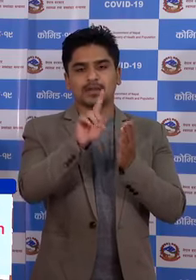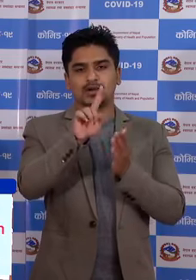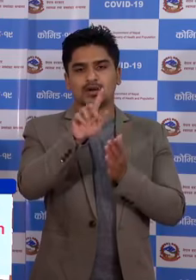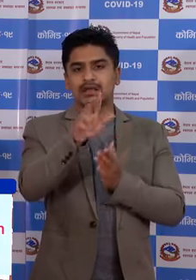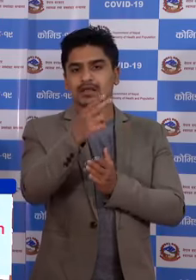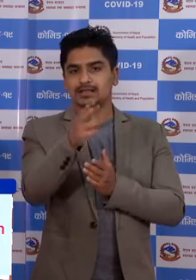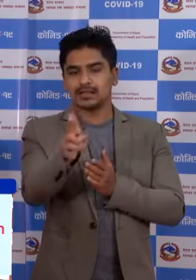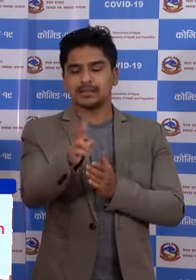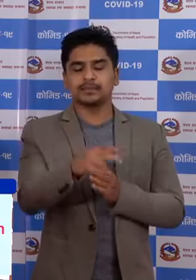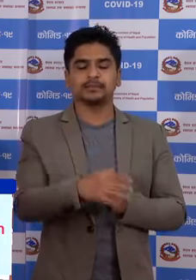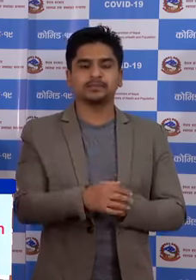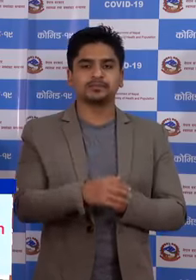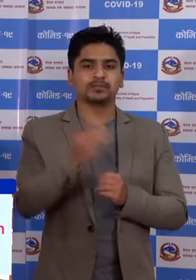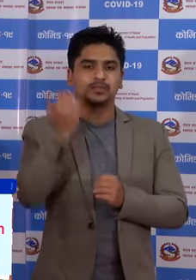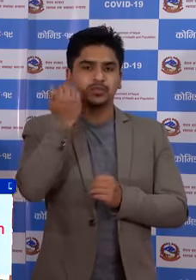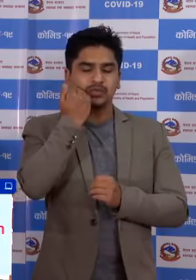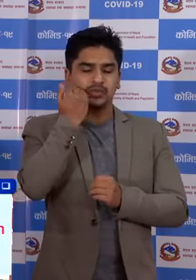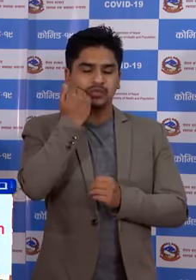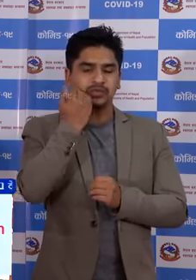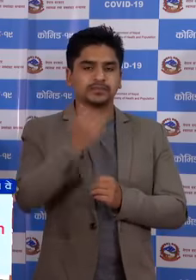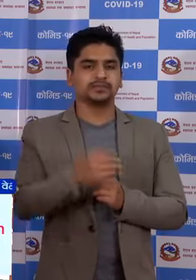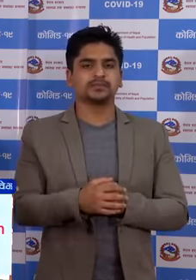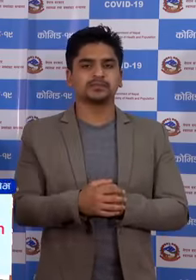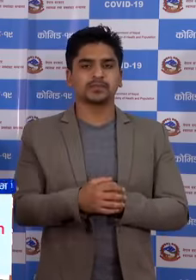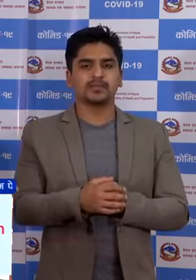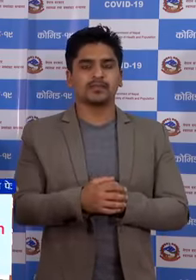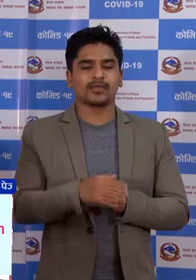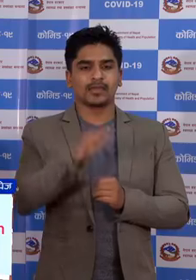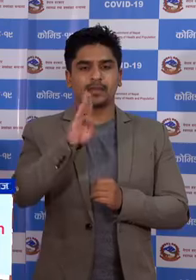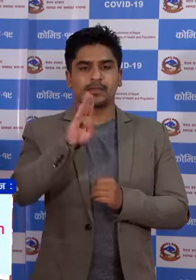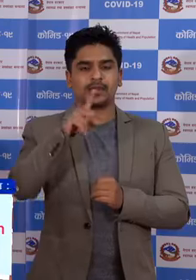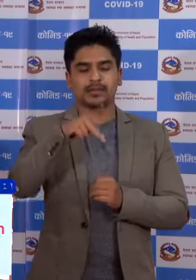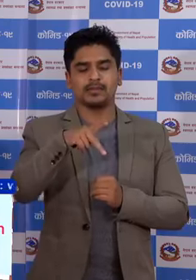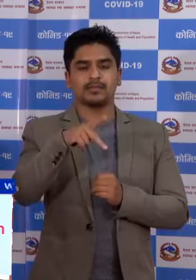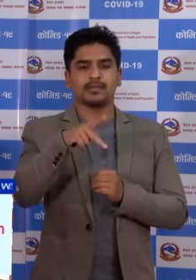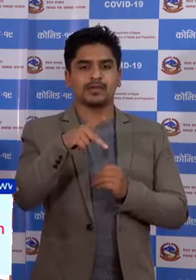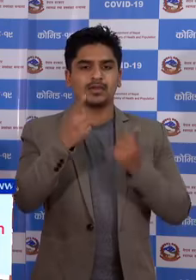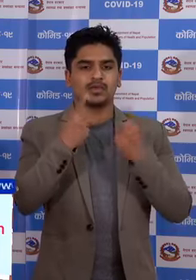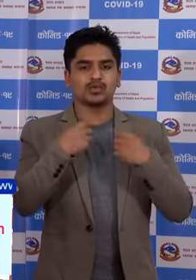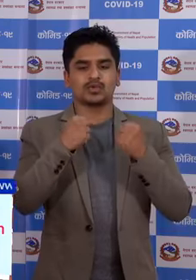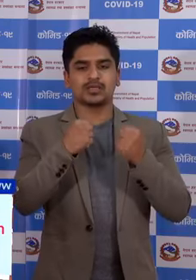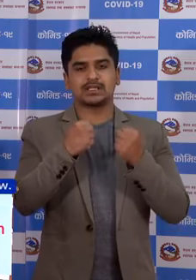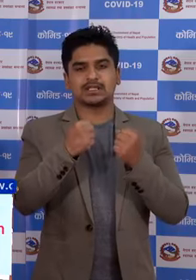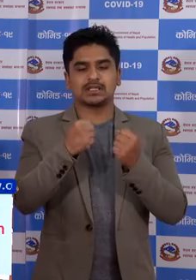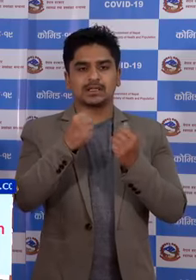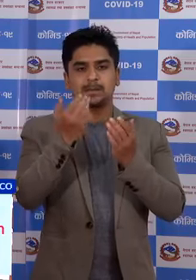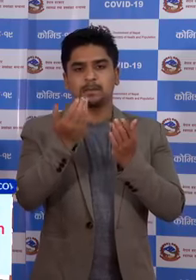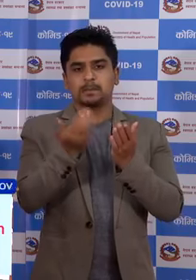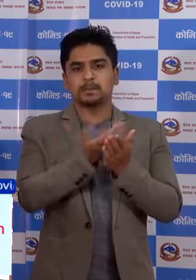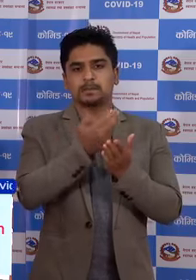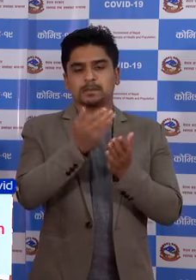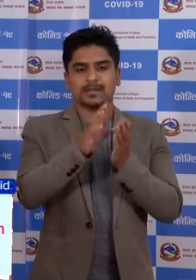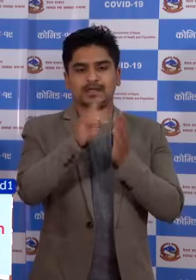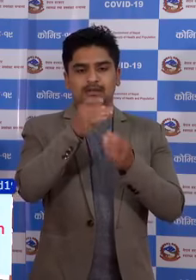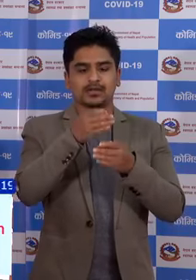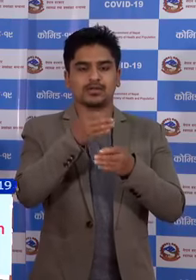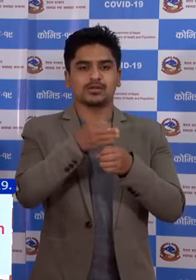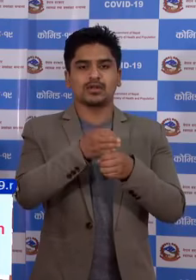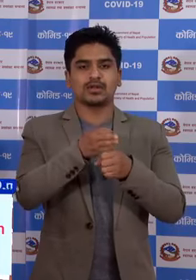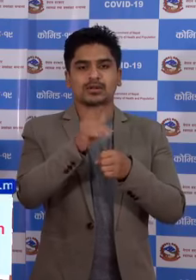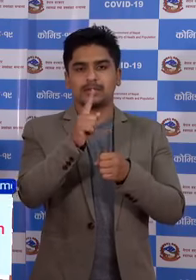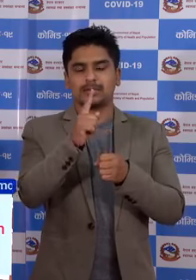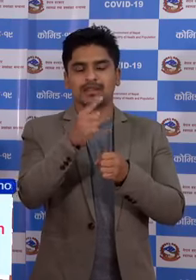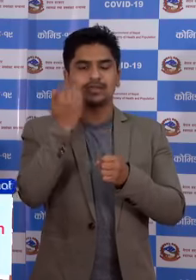जना पूरुष बिपी कोईराला स्वाष्थ विज्यान प्रतिष्टान दरान बाट 1 जना पूरुष